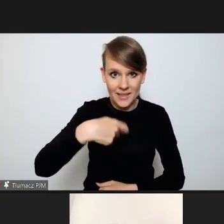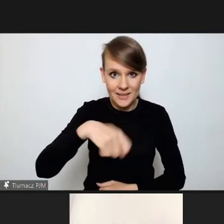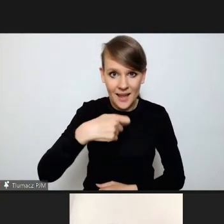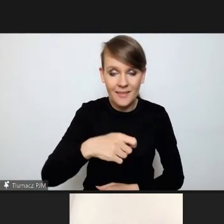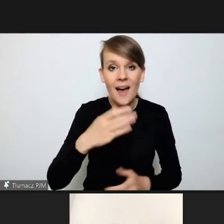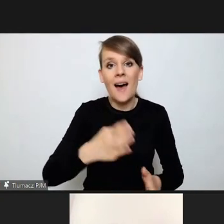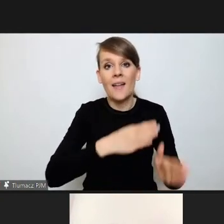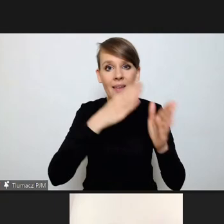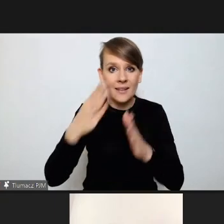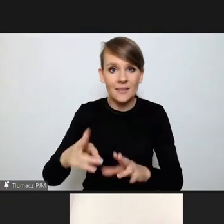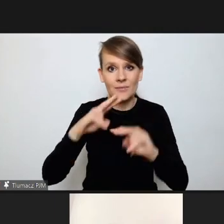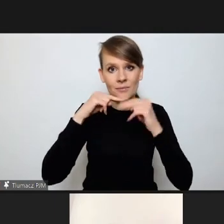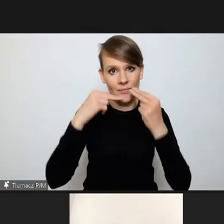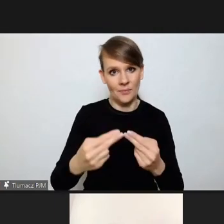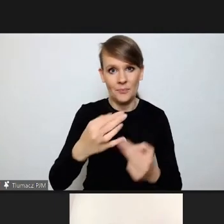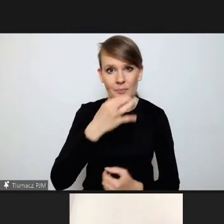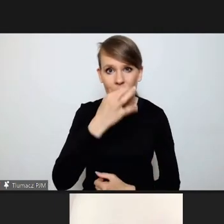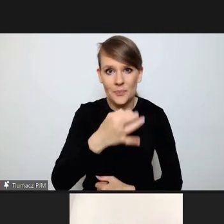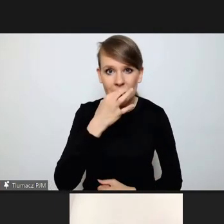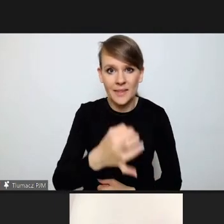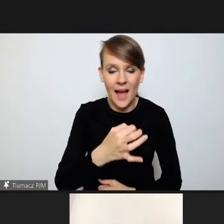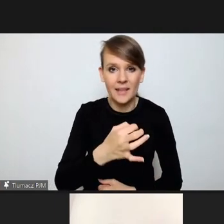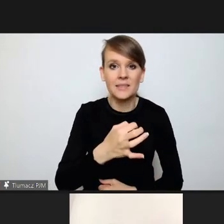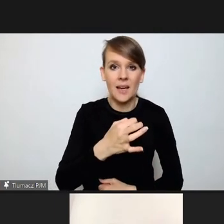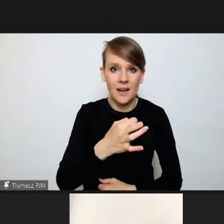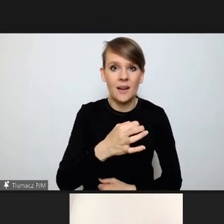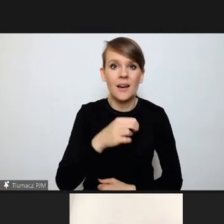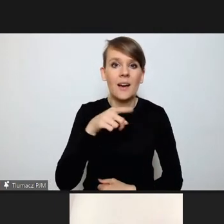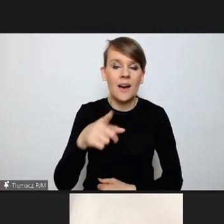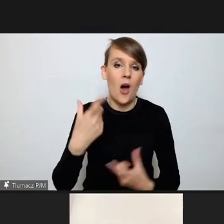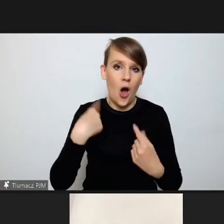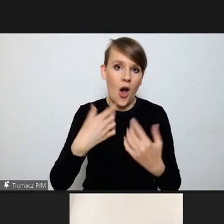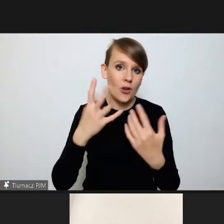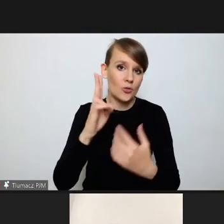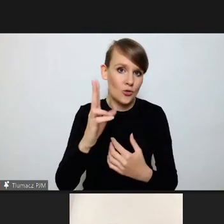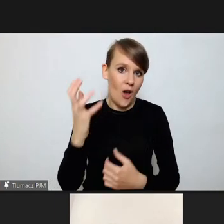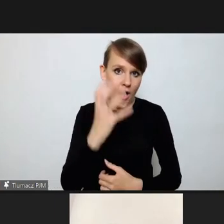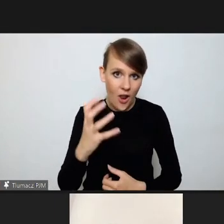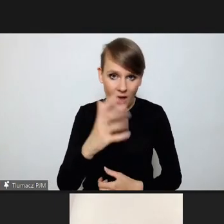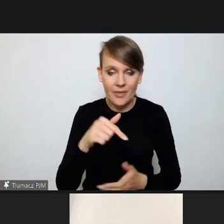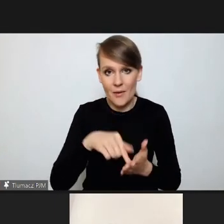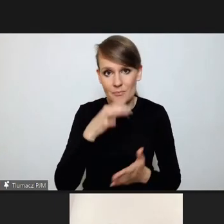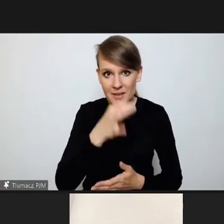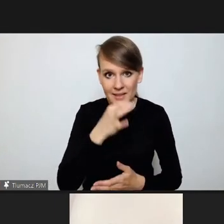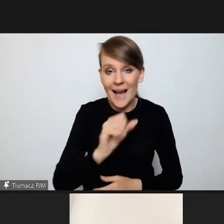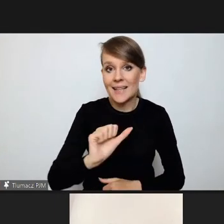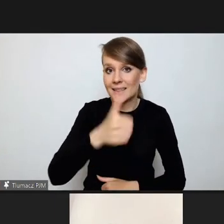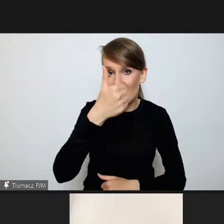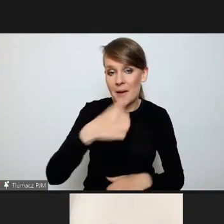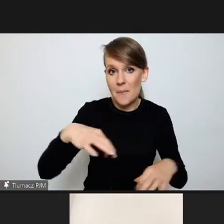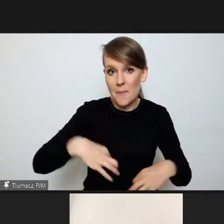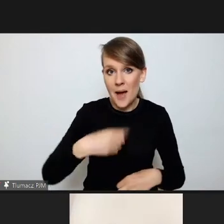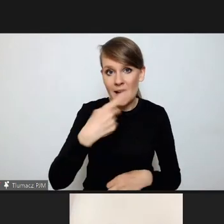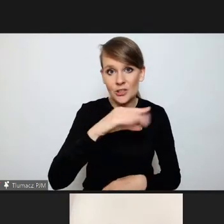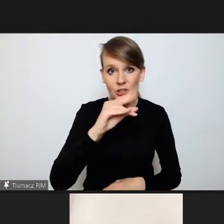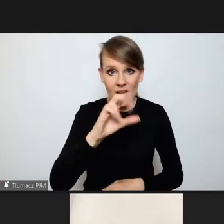a następnie bym wrócił do pytań zadawanych przez naszą publiczność. Także zacznijmy może od pani dziekan